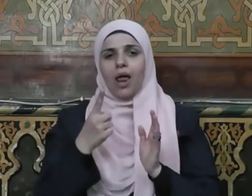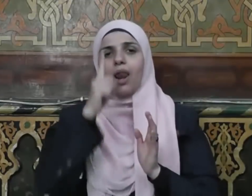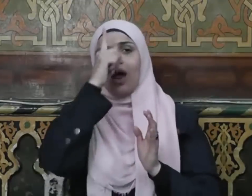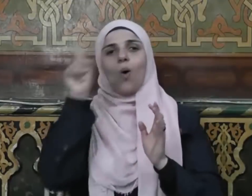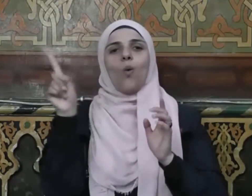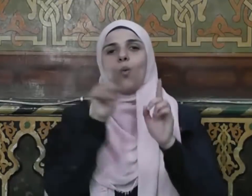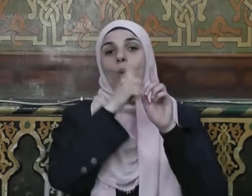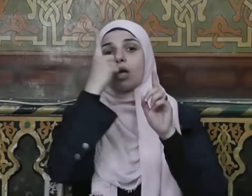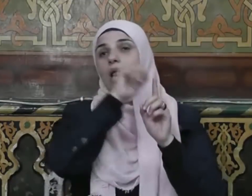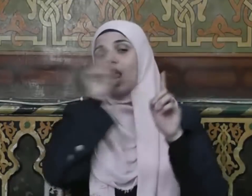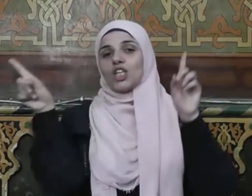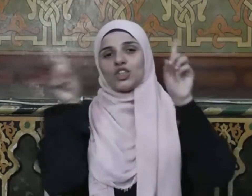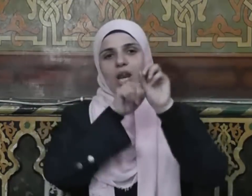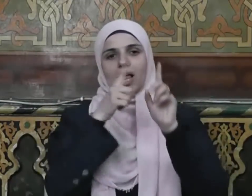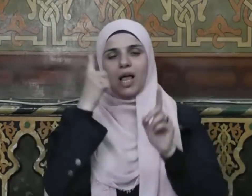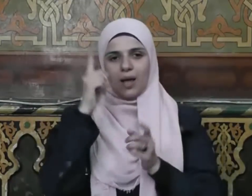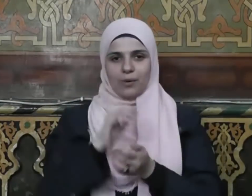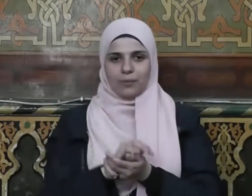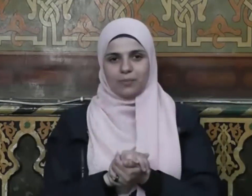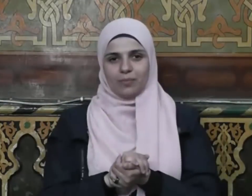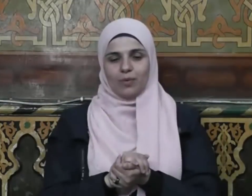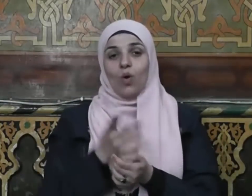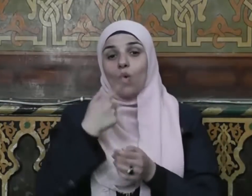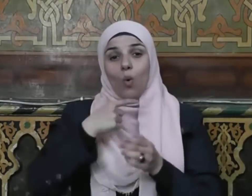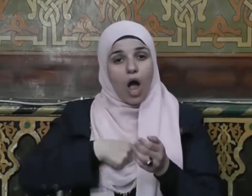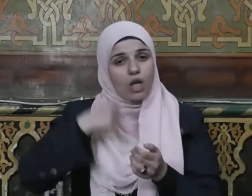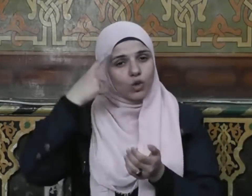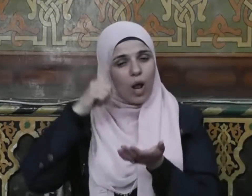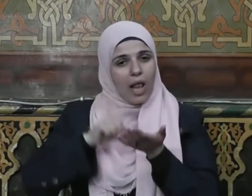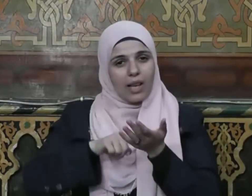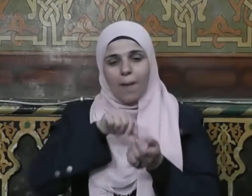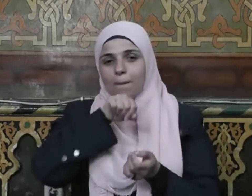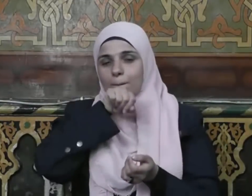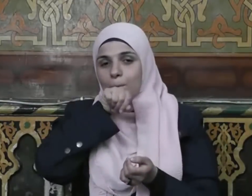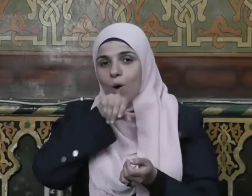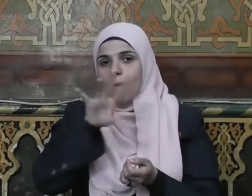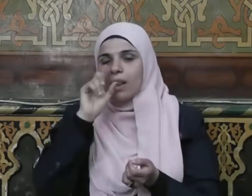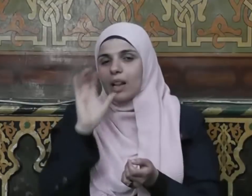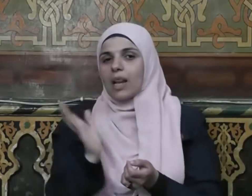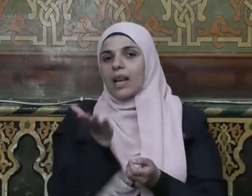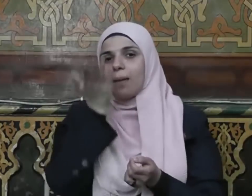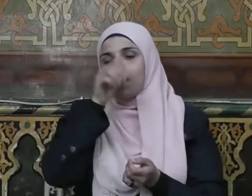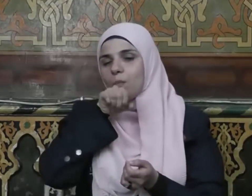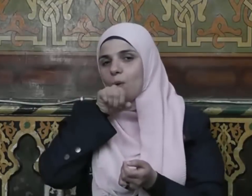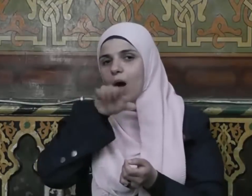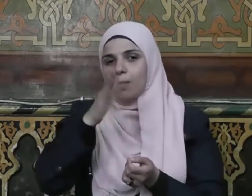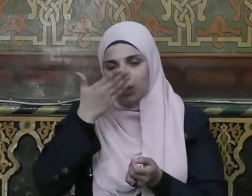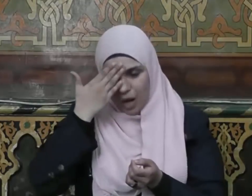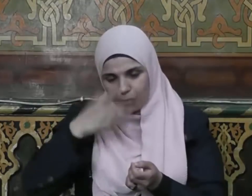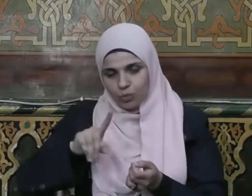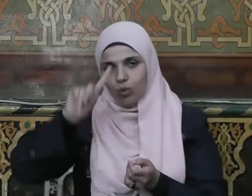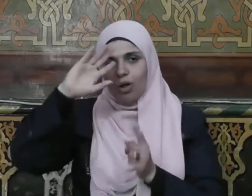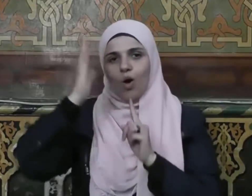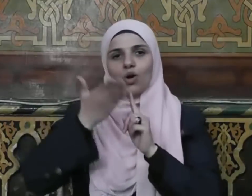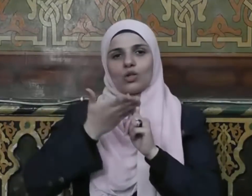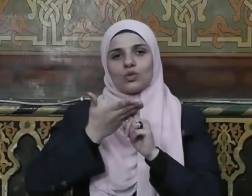إلا الله وحده لا شريك له وأشهد أن سيدنا ونبينا محمدا عبده